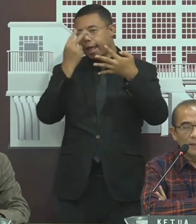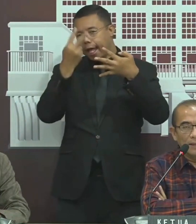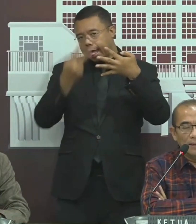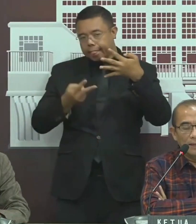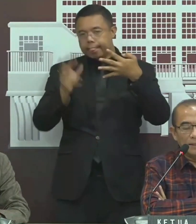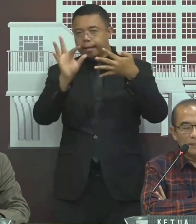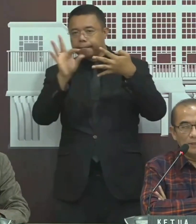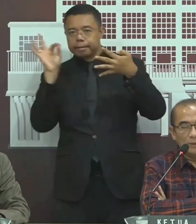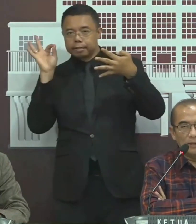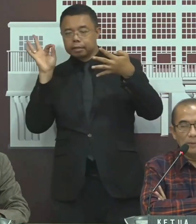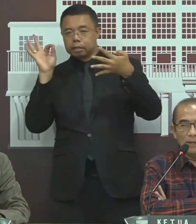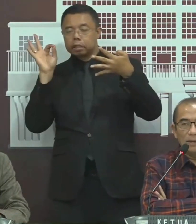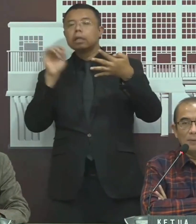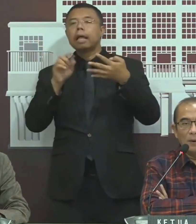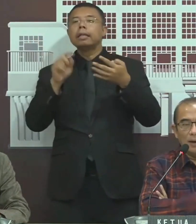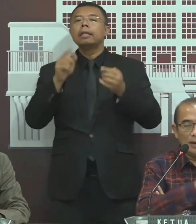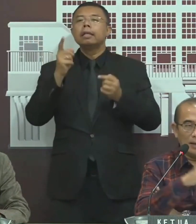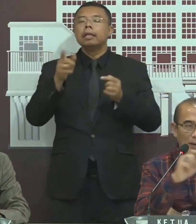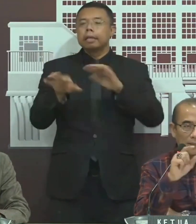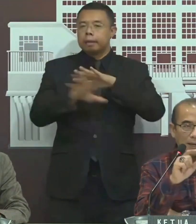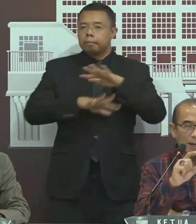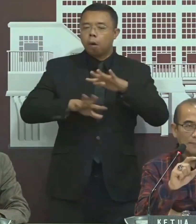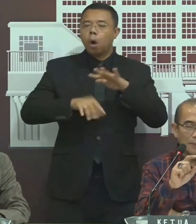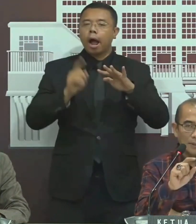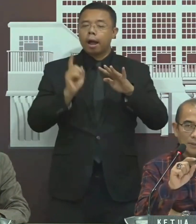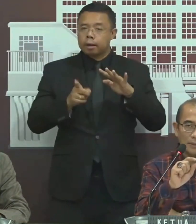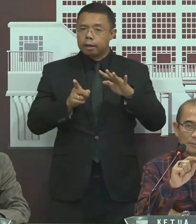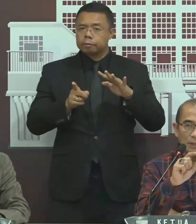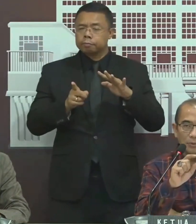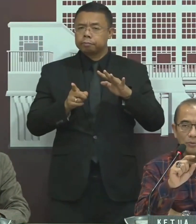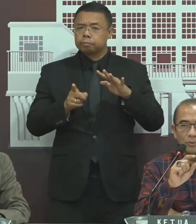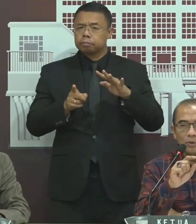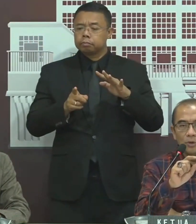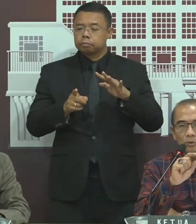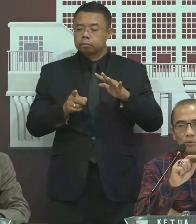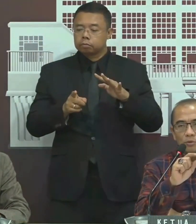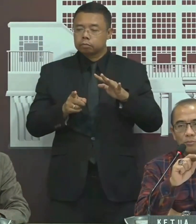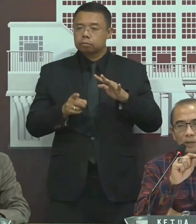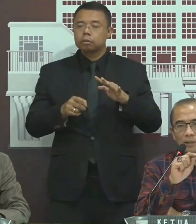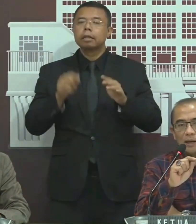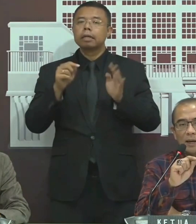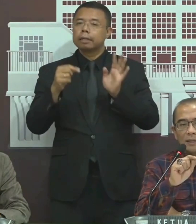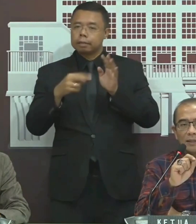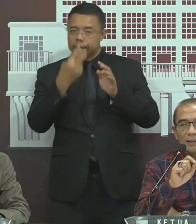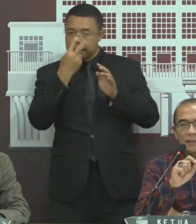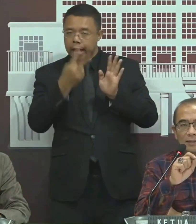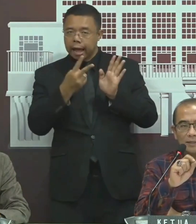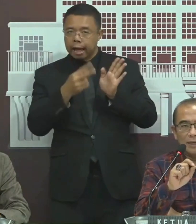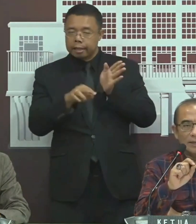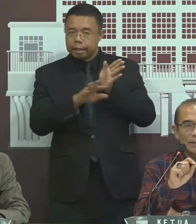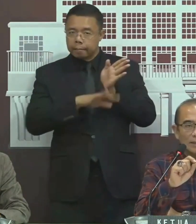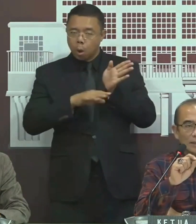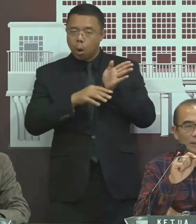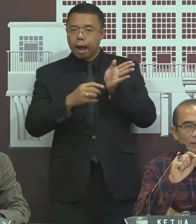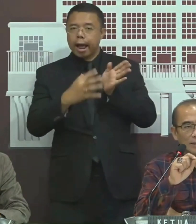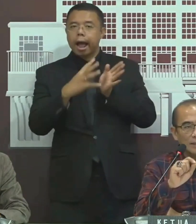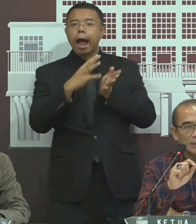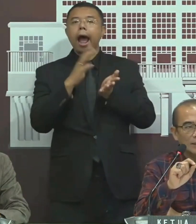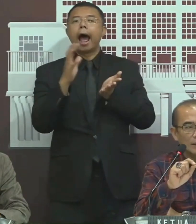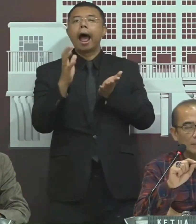Nah dari situ ini di bagian bawah ada menu untuk melihat Scan,